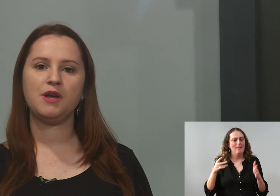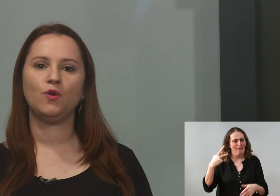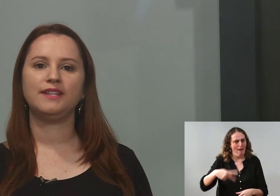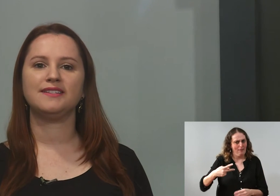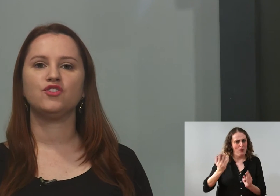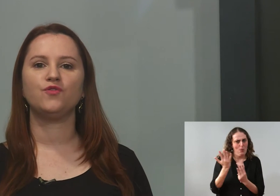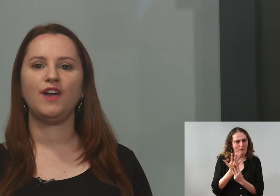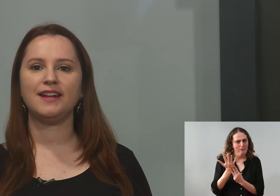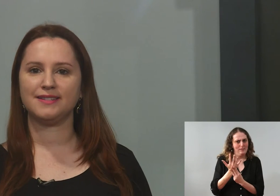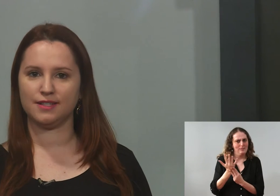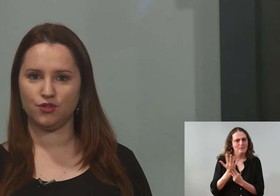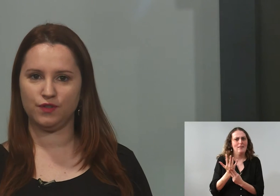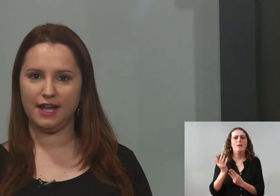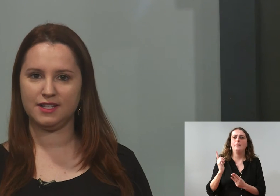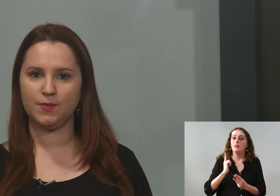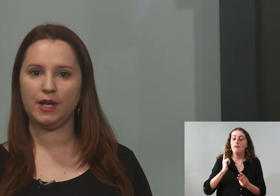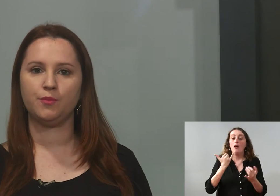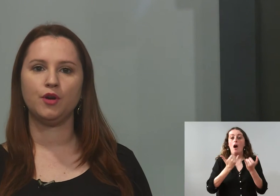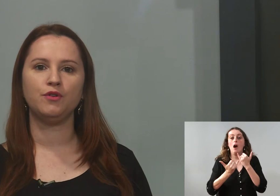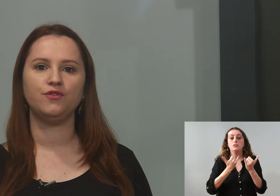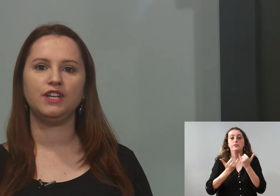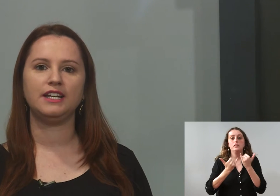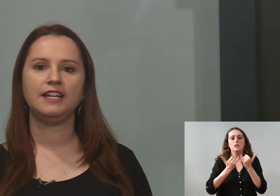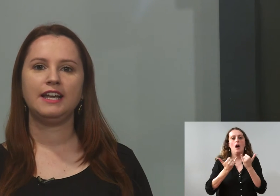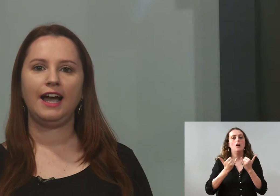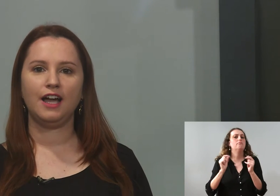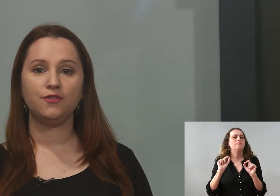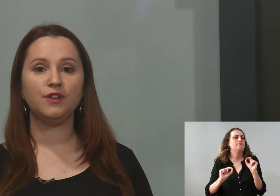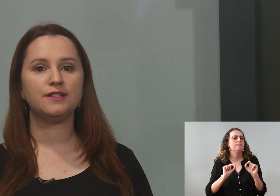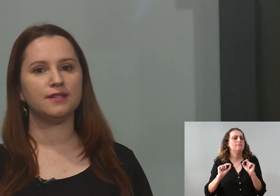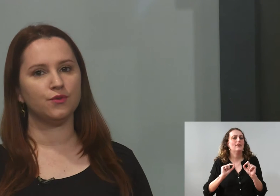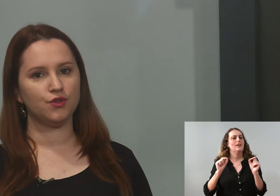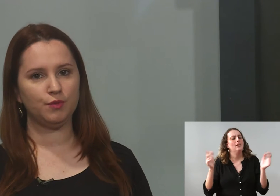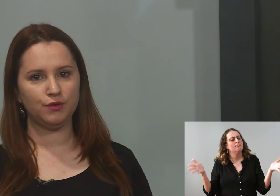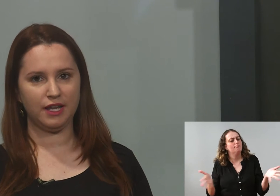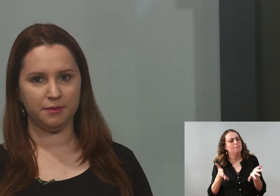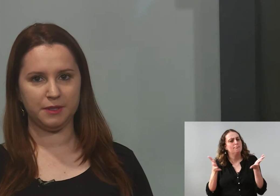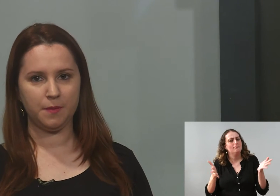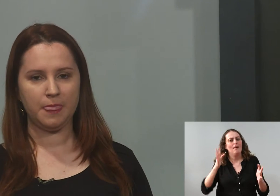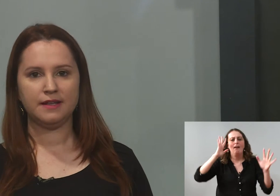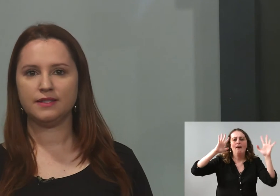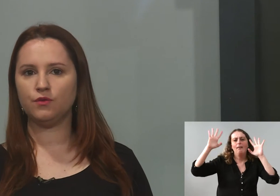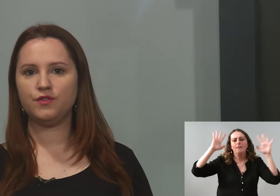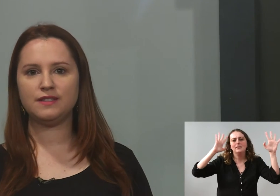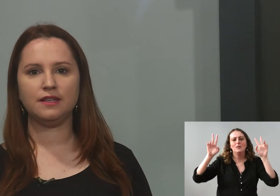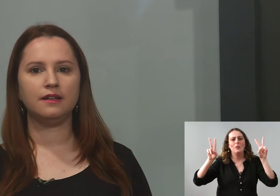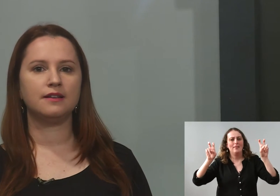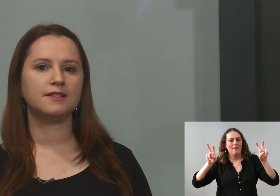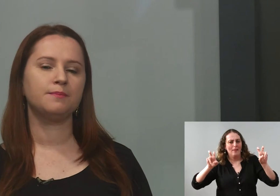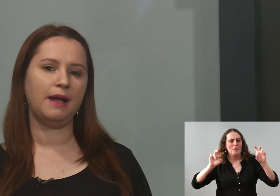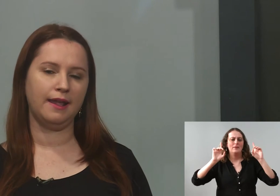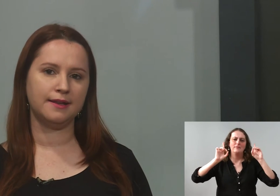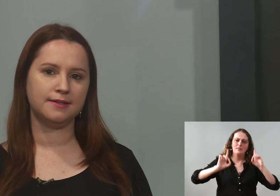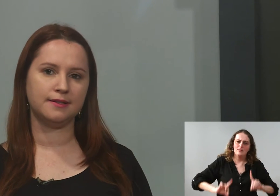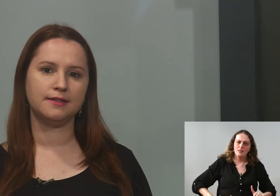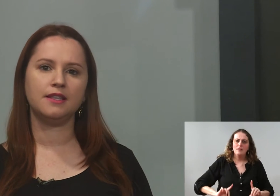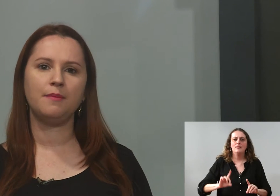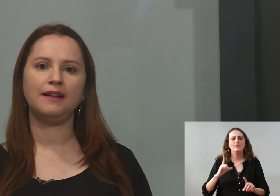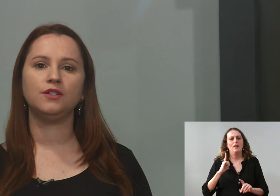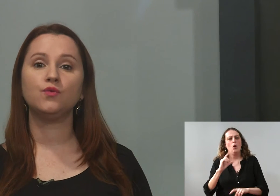acontecem diversas atividades para promover a reflexão sobre o tema. São oficinas, palestras que debatem o